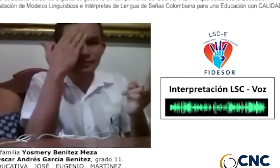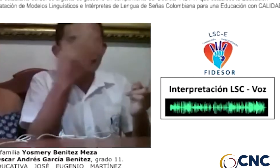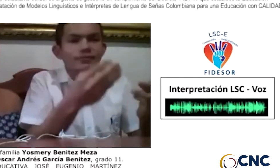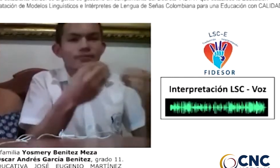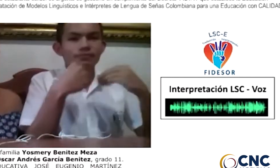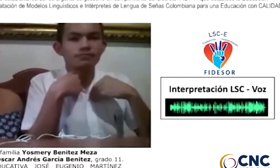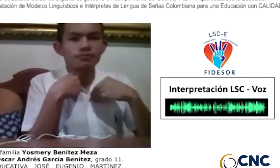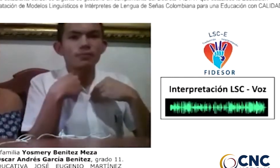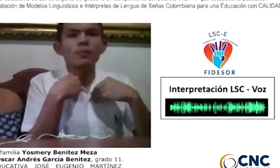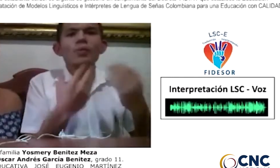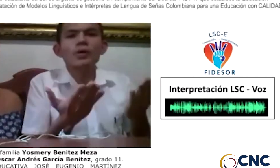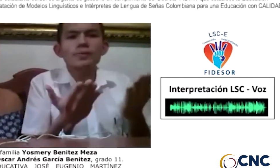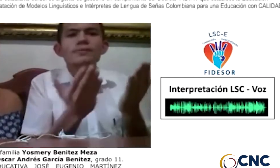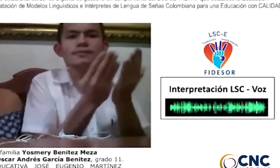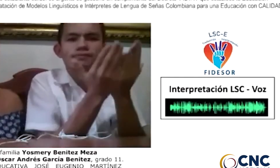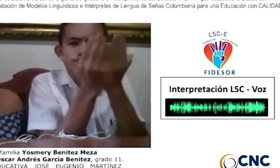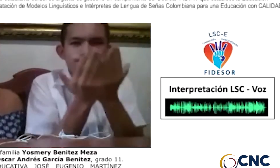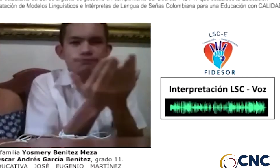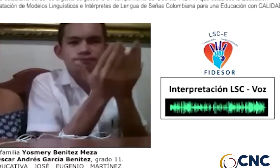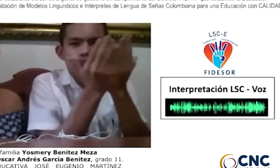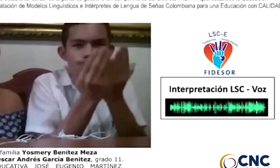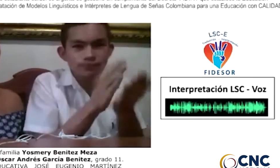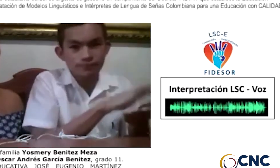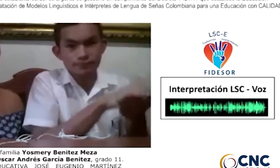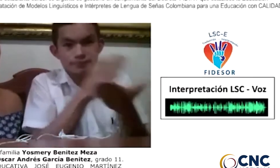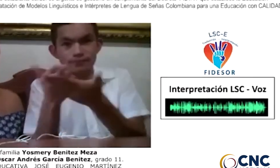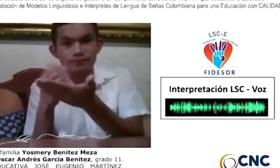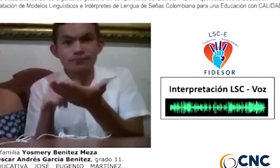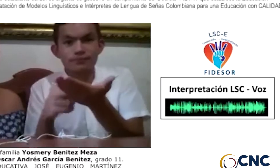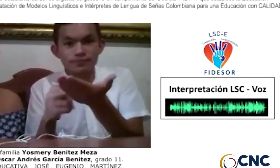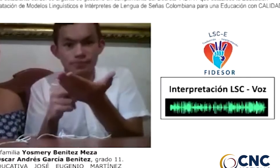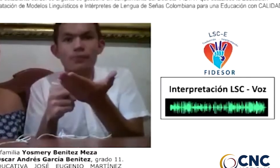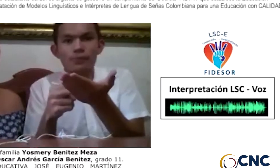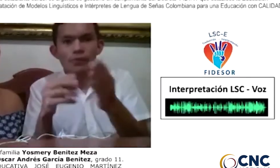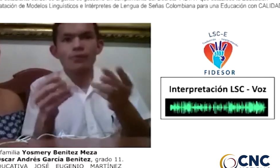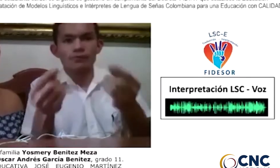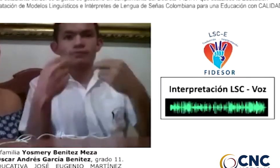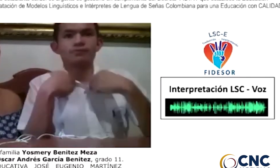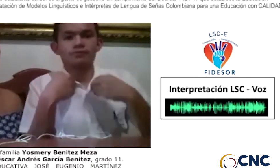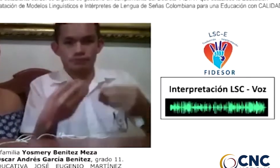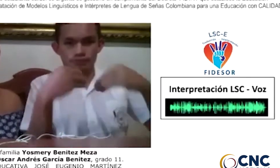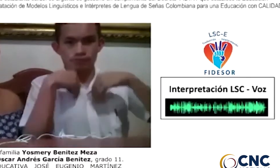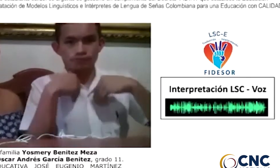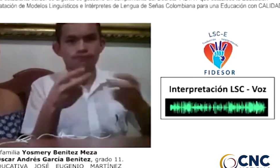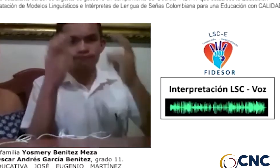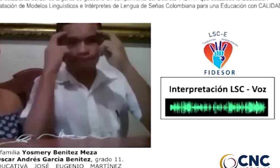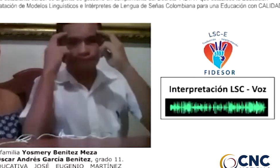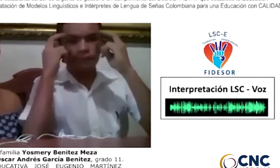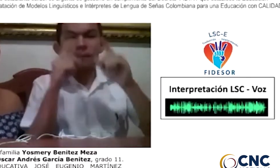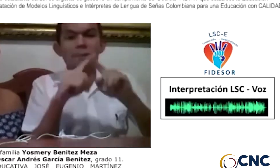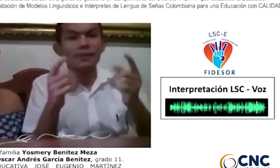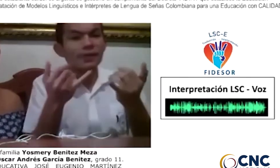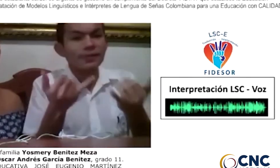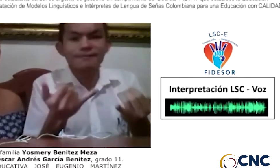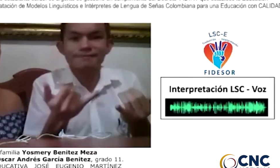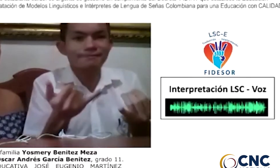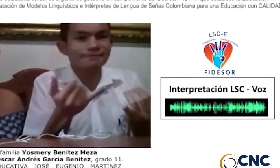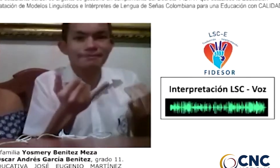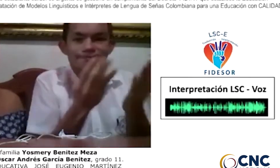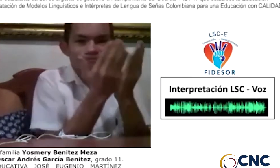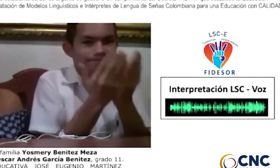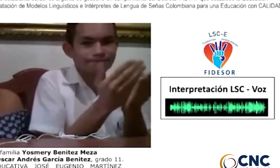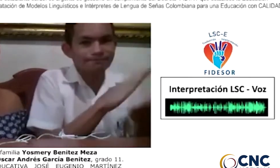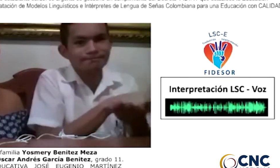clases necesitamos traducción e interpretación. Eso nos ayuda a reforzar nuestro